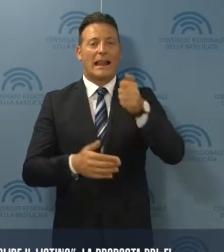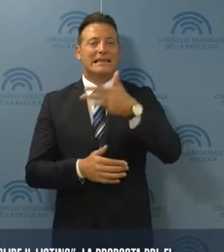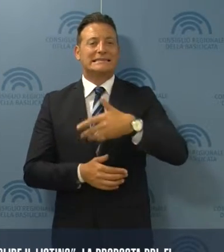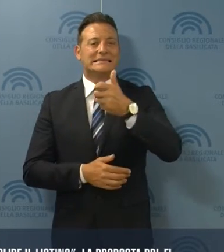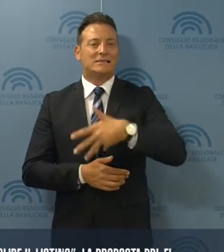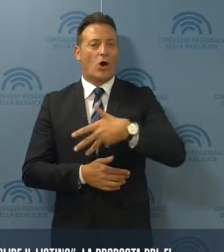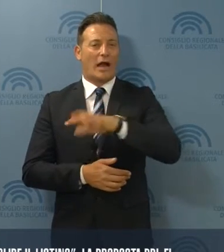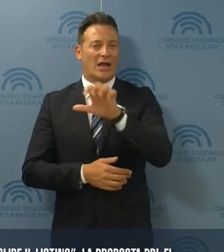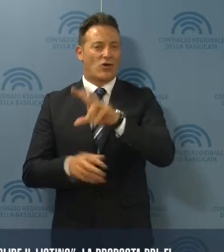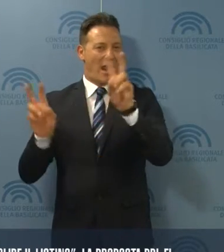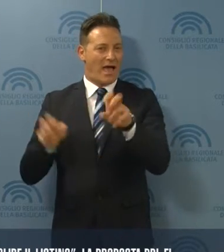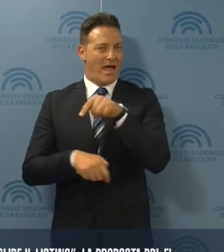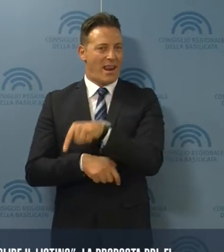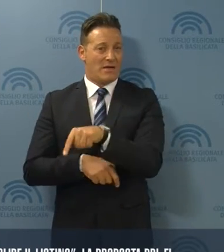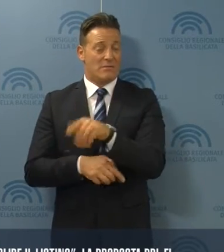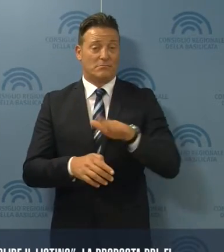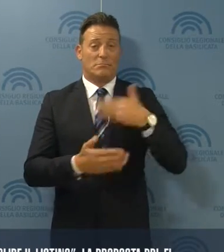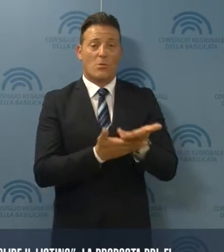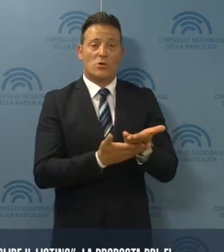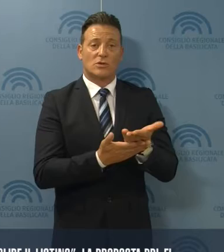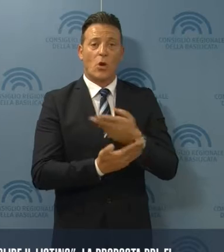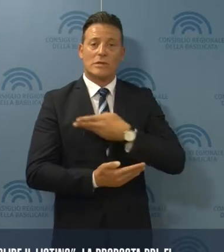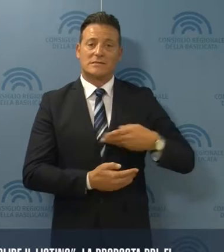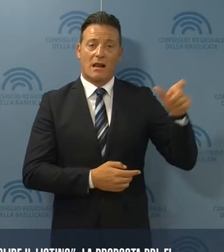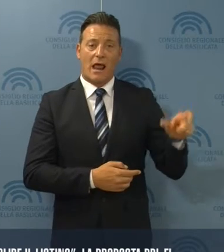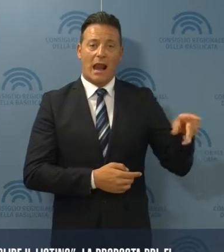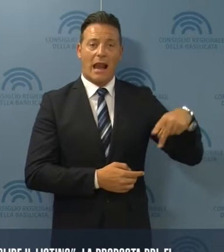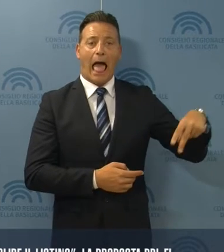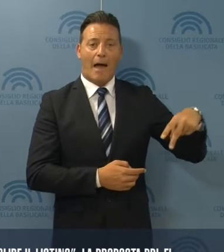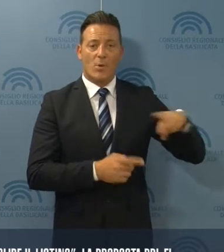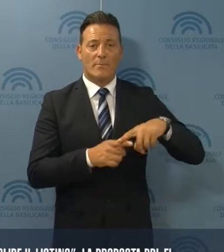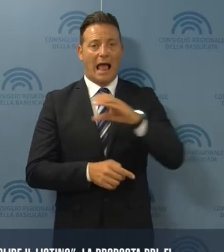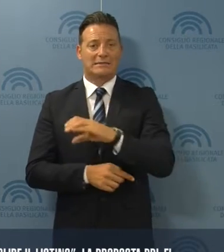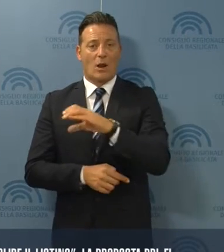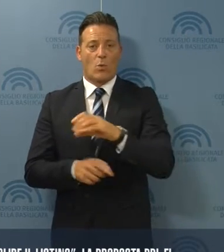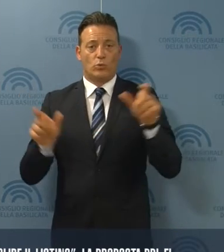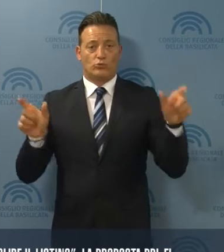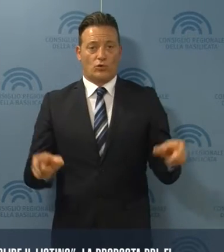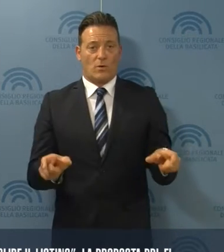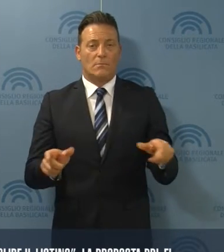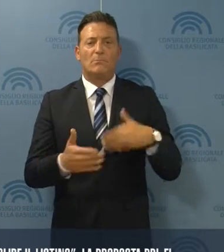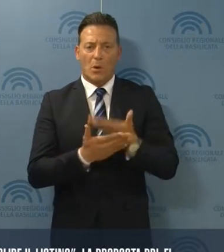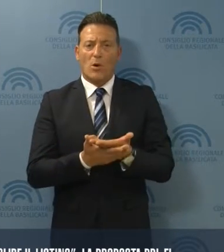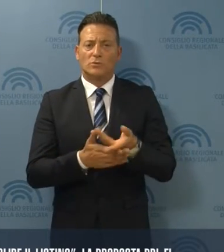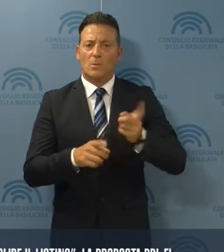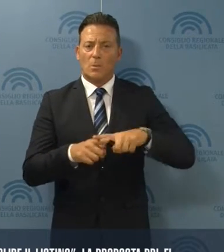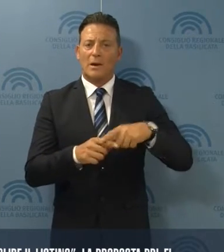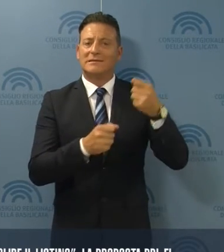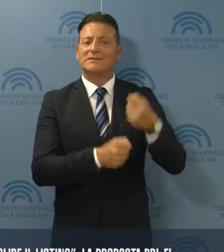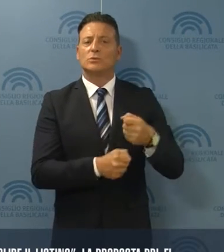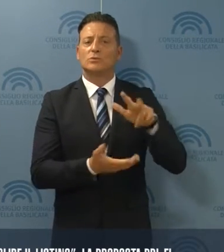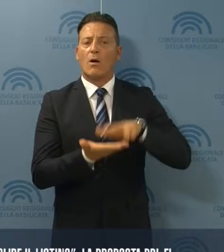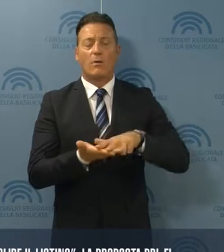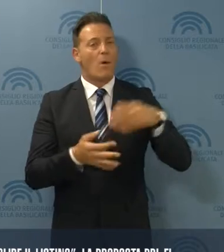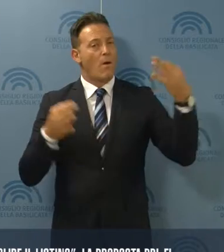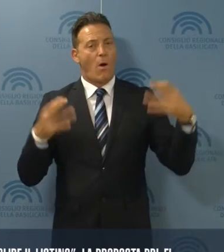listino regionale. La la proposta dei consiglieri Napoli e Castelluccio, proposta anche l'istituzione